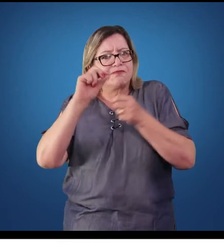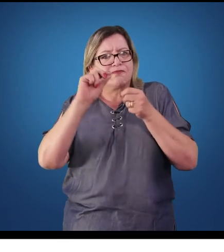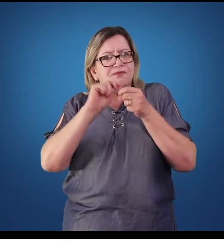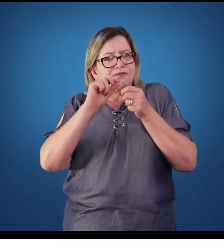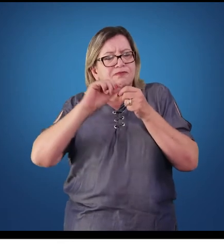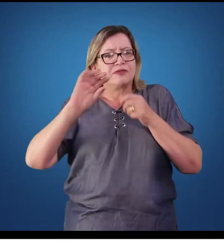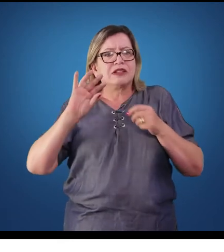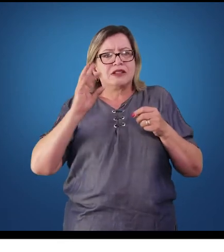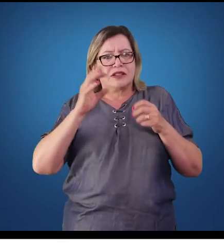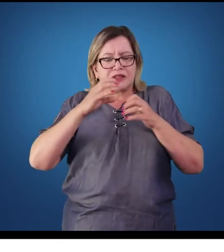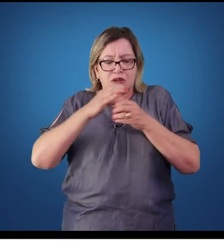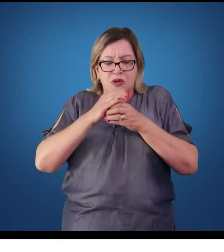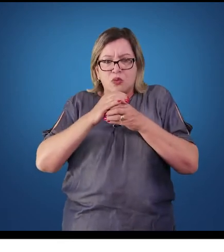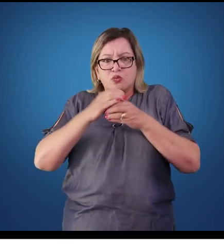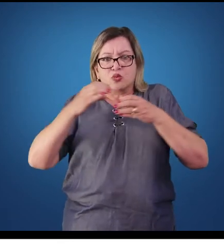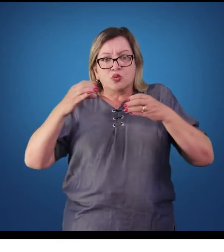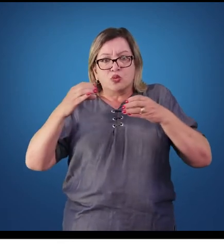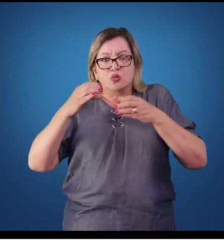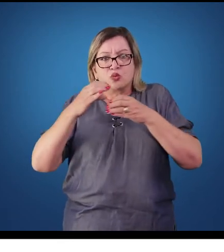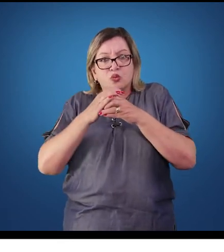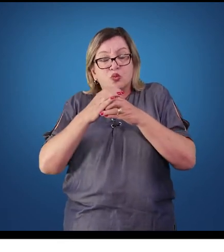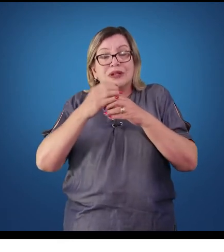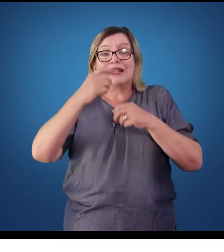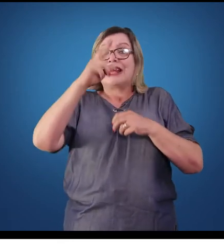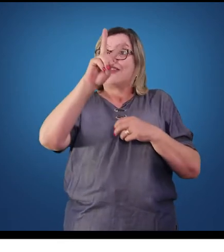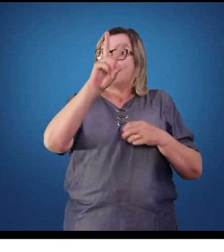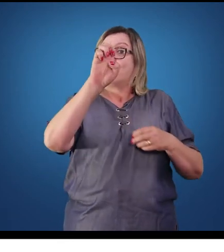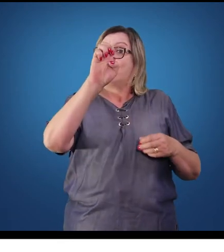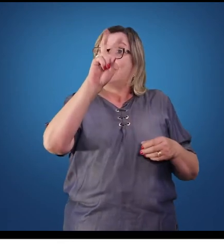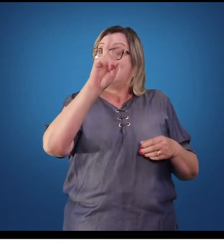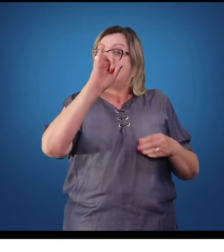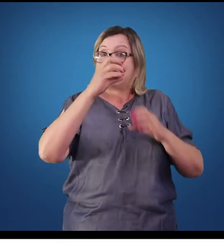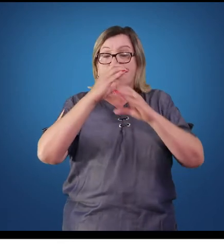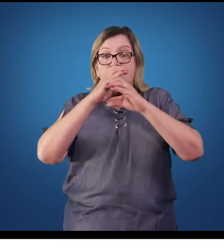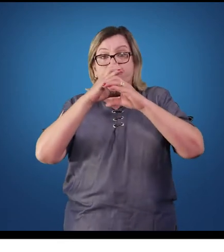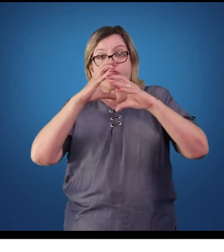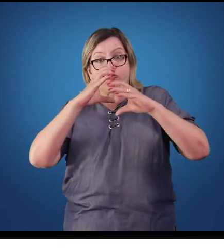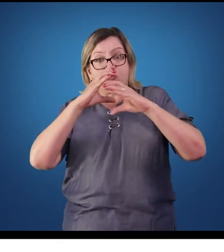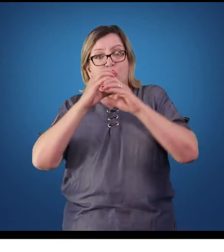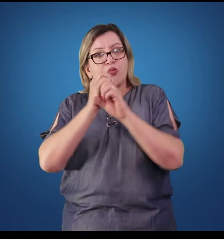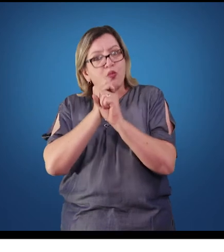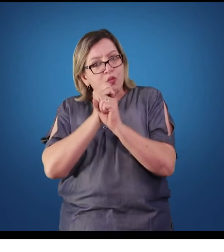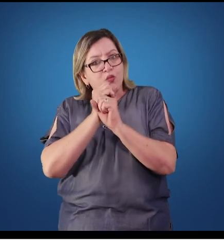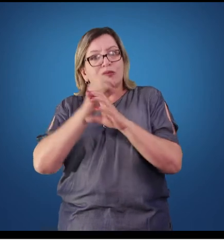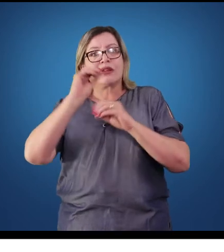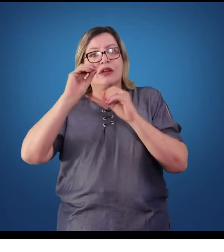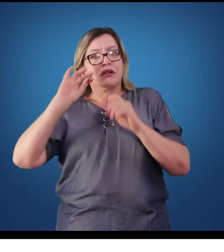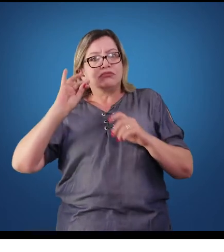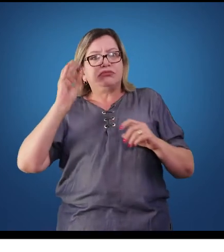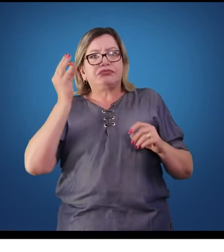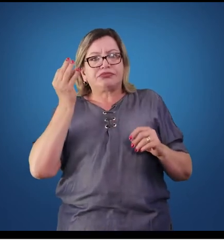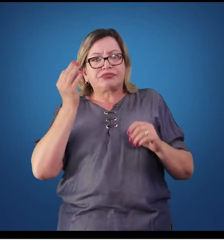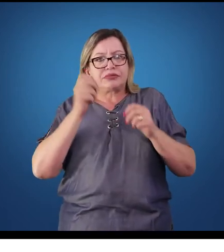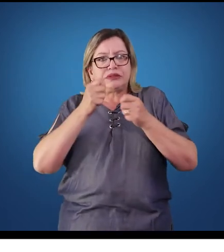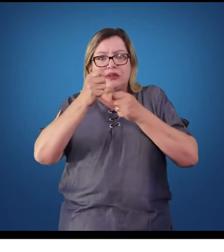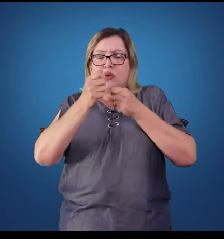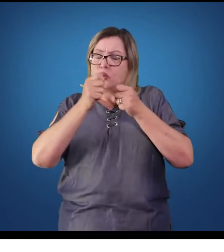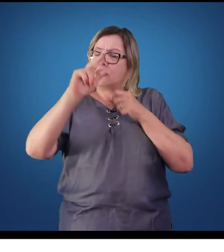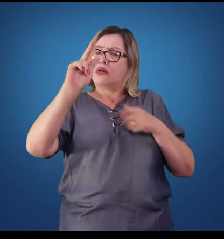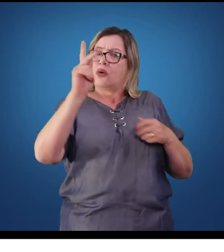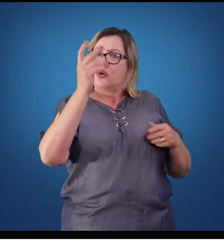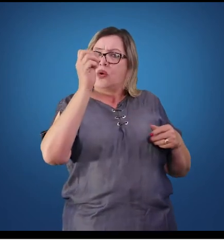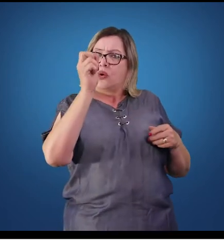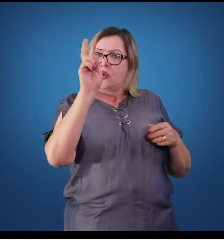que ocorra a dilatação ou a contração dos vasos sanguíneos. Através desse controle hormonal,